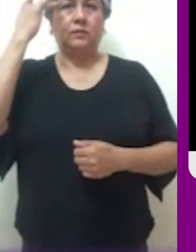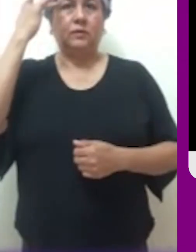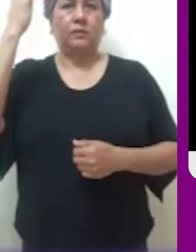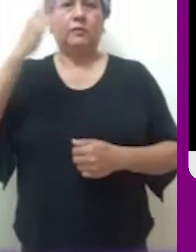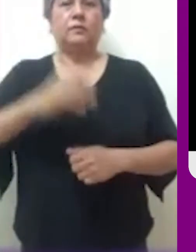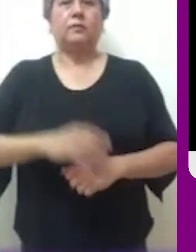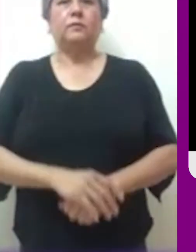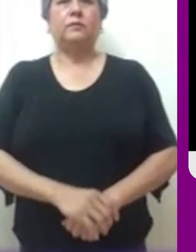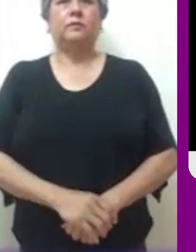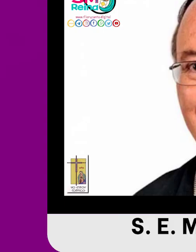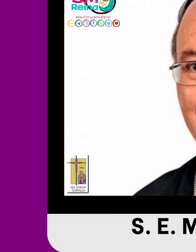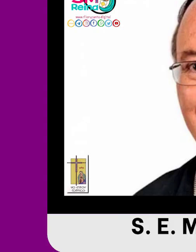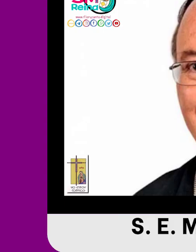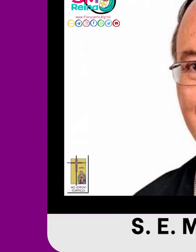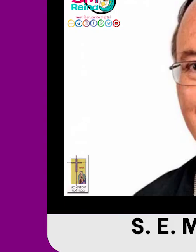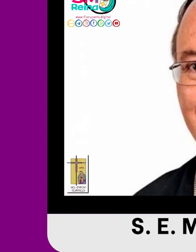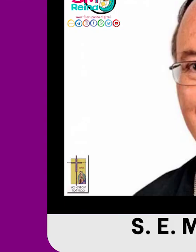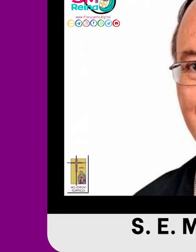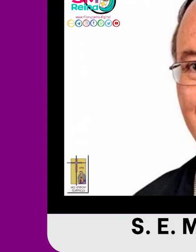Espíritu Santo.